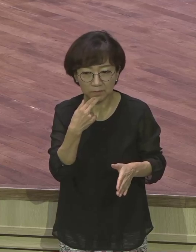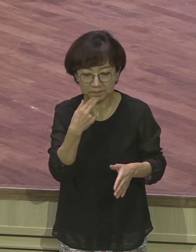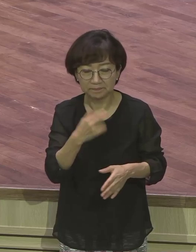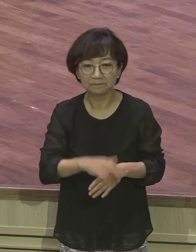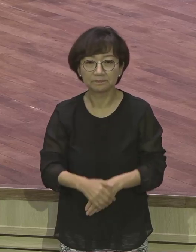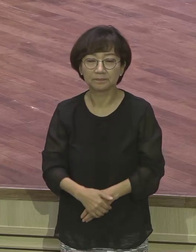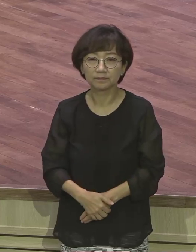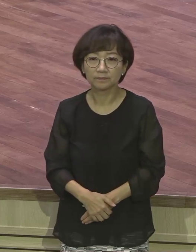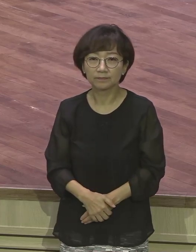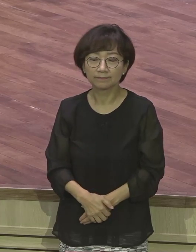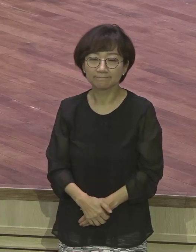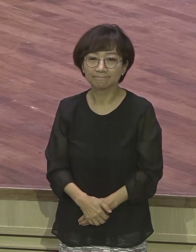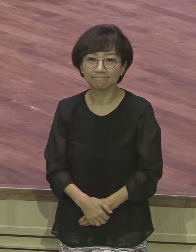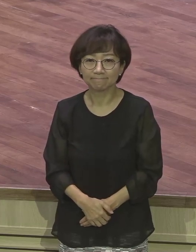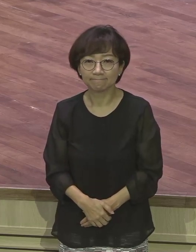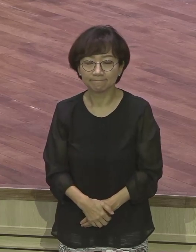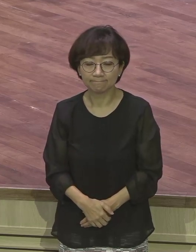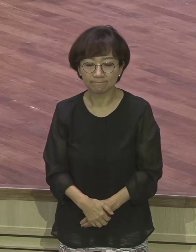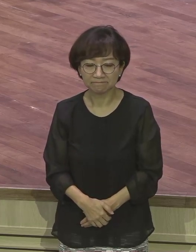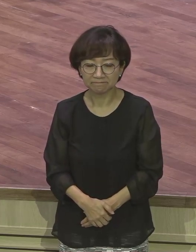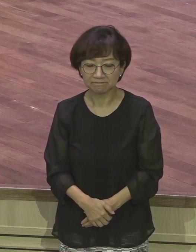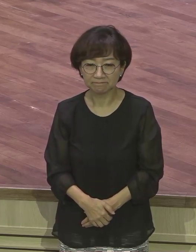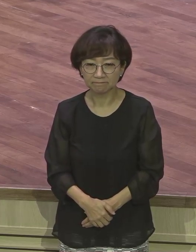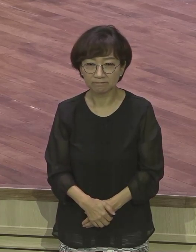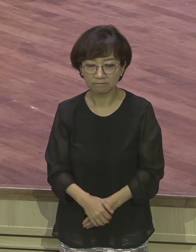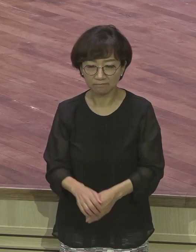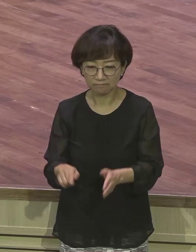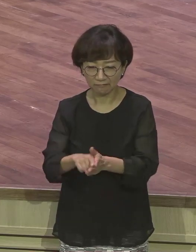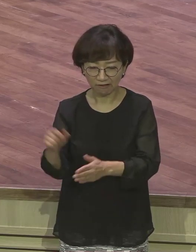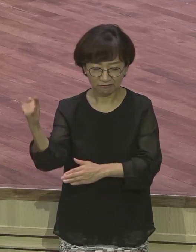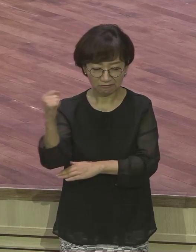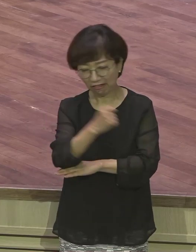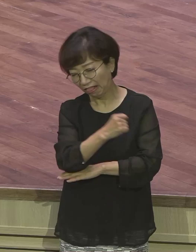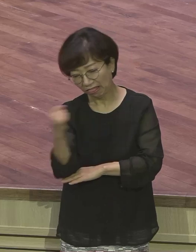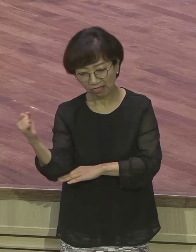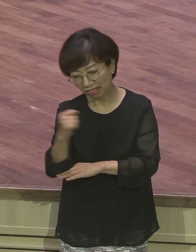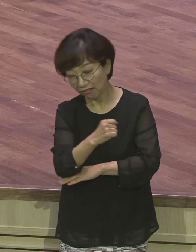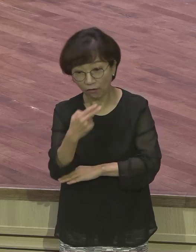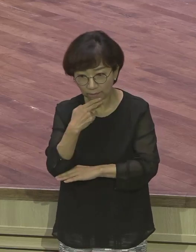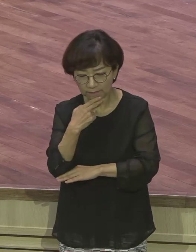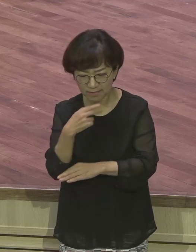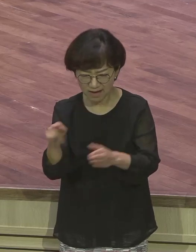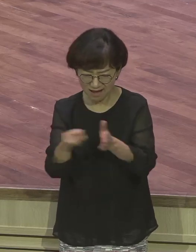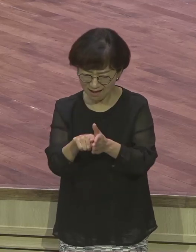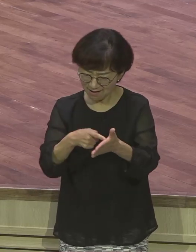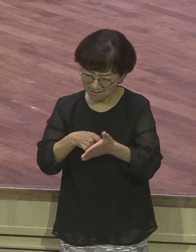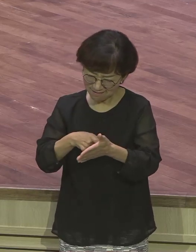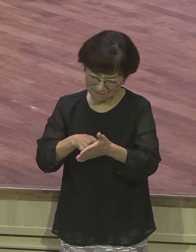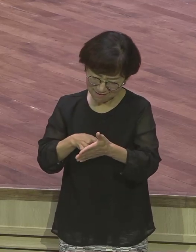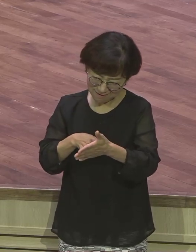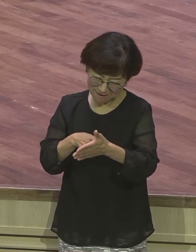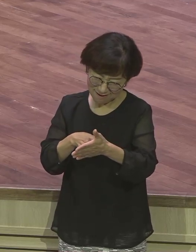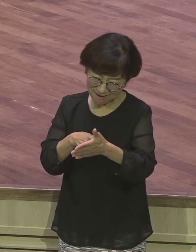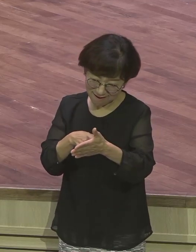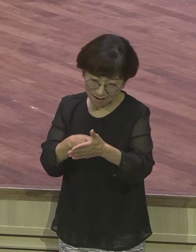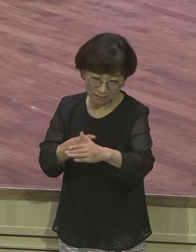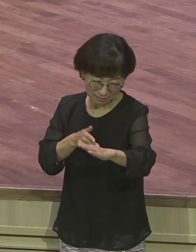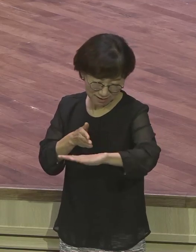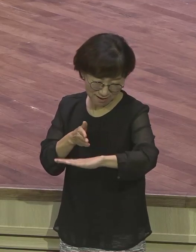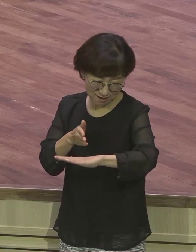개 속에서 뭐요 흔들리지 않을 정도가 아니라 믿음에 전진하지요. 계속 전진합니다. 미국의 디트로이트에 가면 헨리